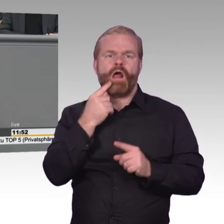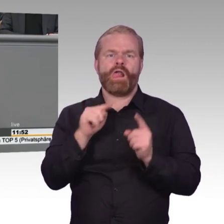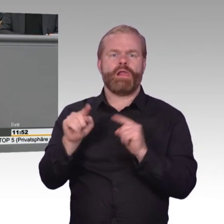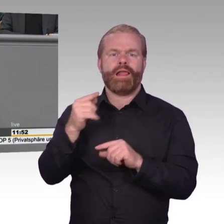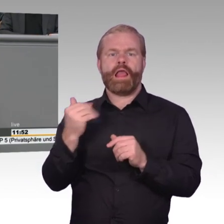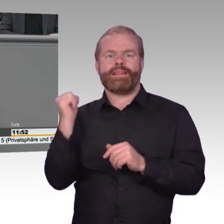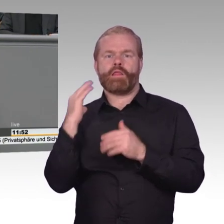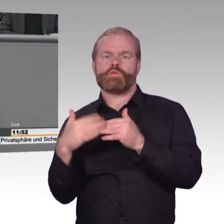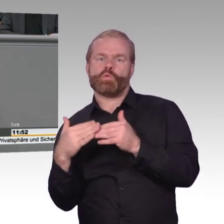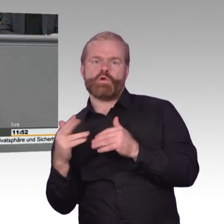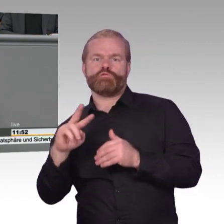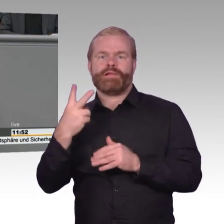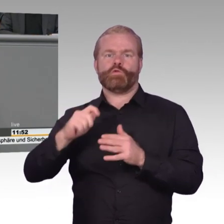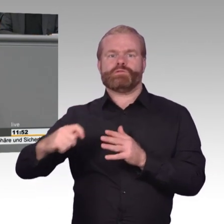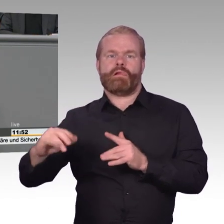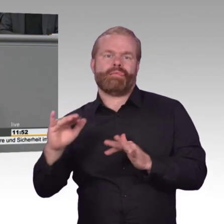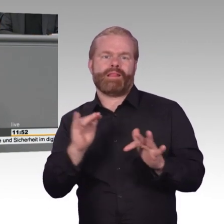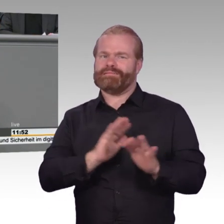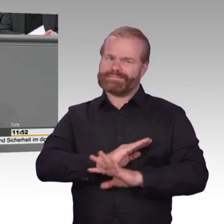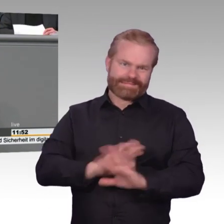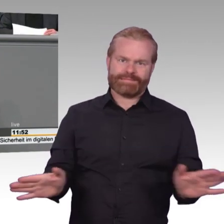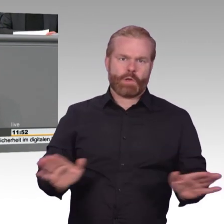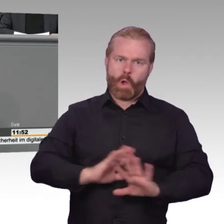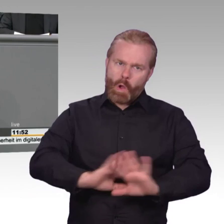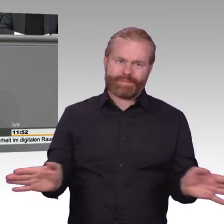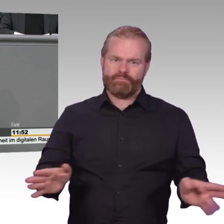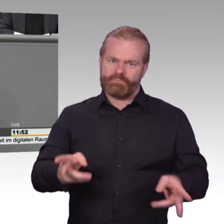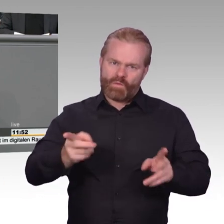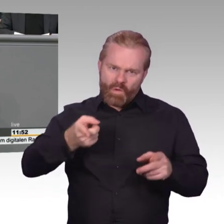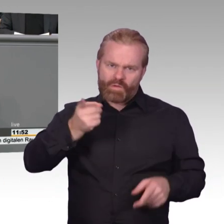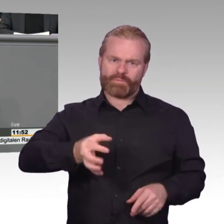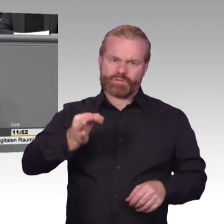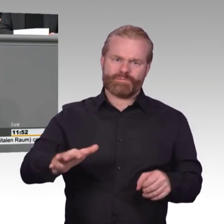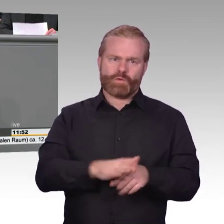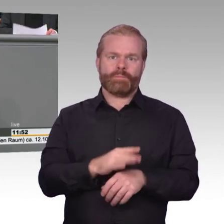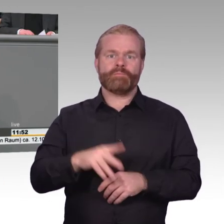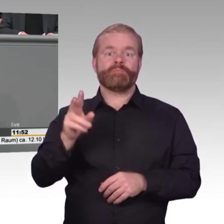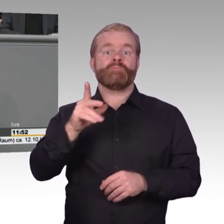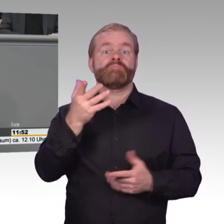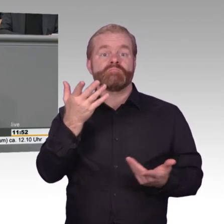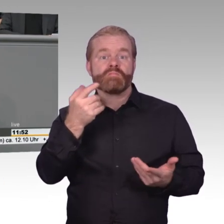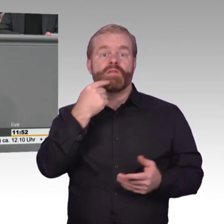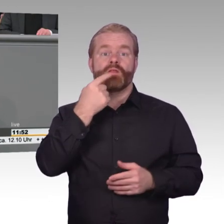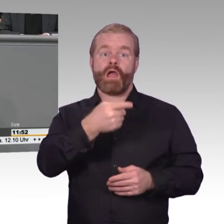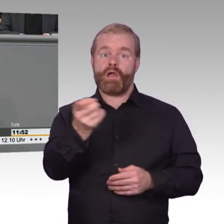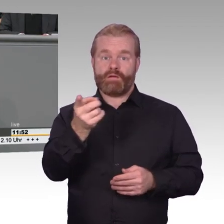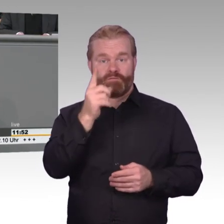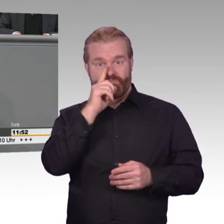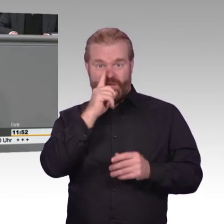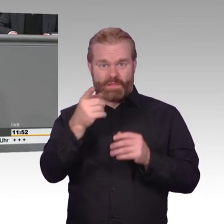personenbezogene Daten in einer verschlüsselten E-Mail versende, und irgendwer greift mit Hilfe eines Trojaners darauf zu, vielleicht